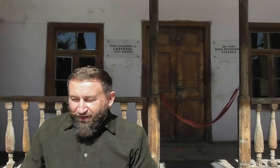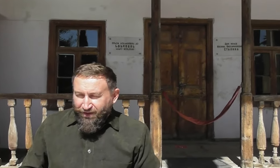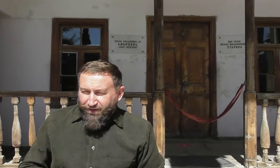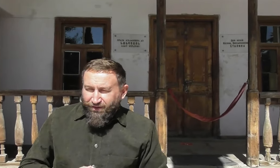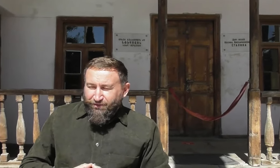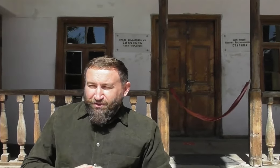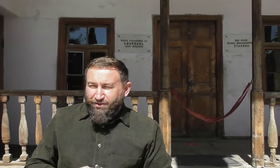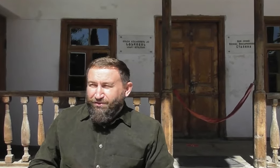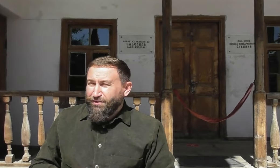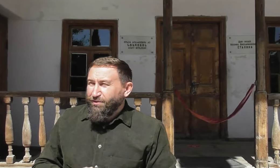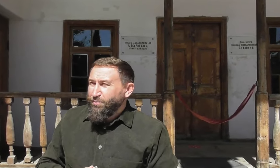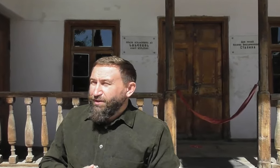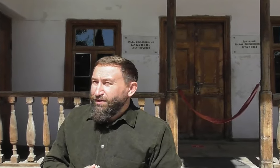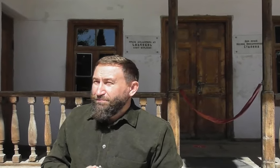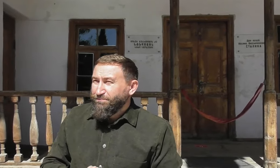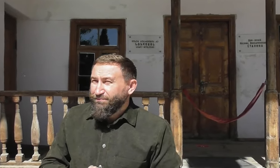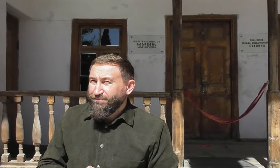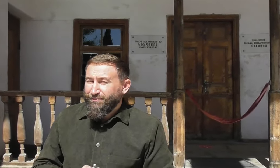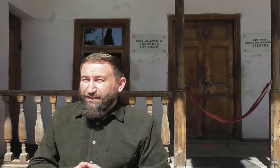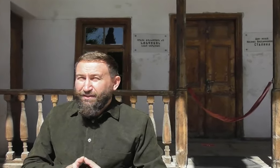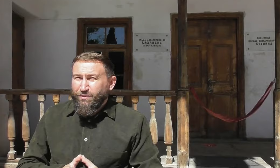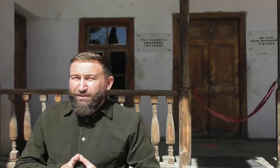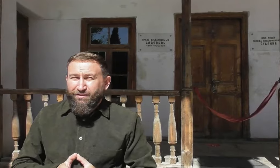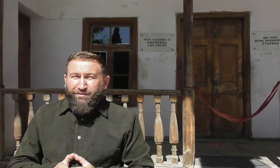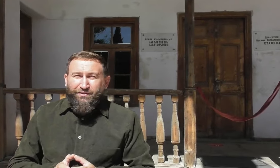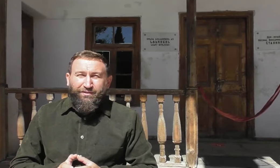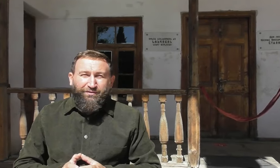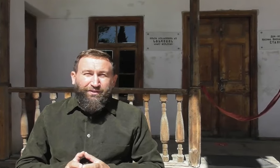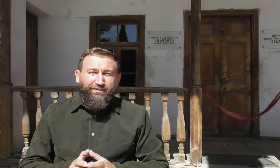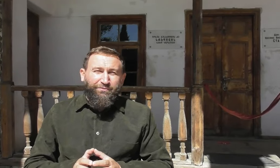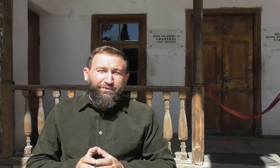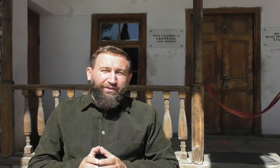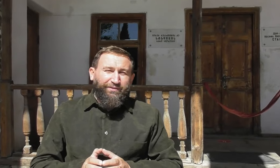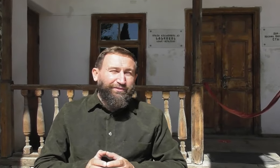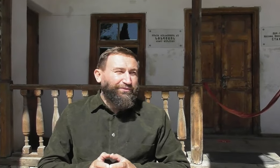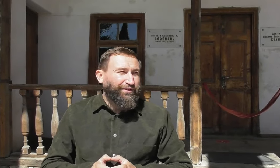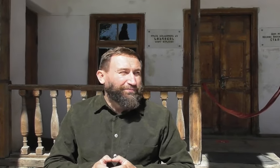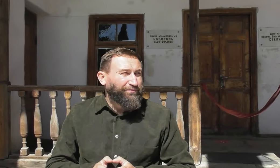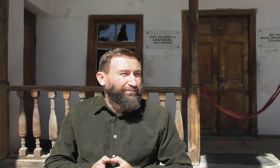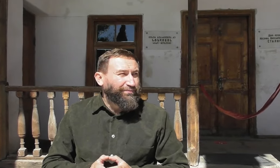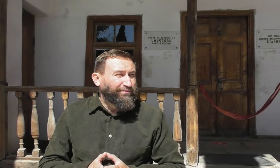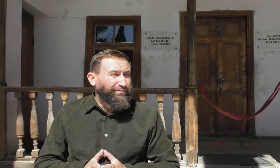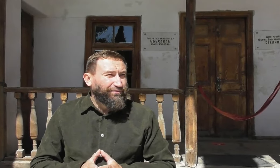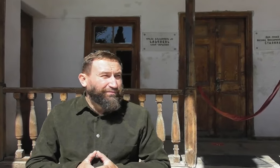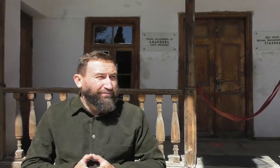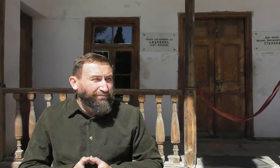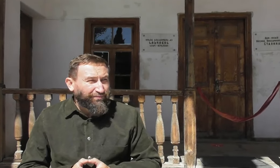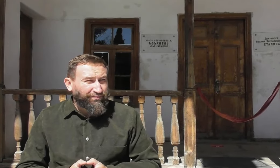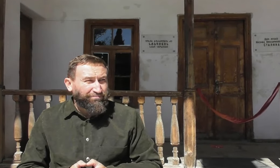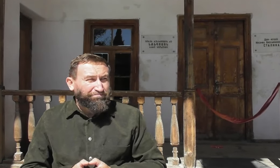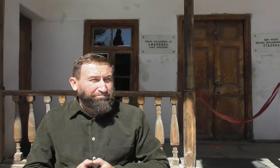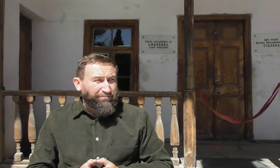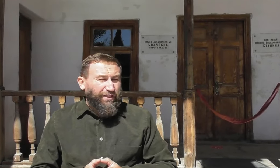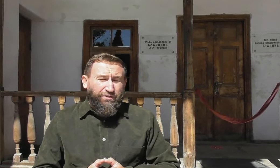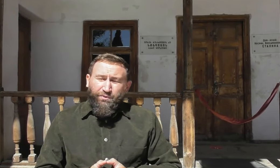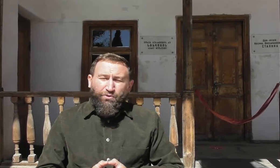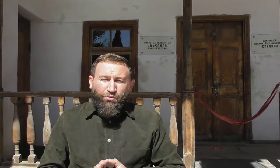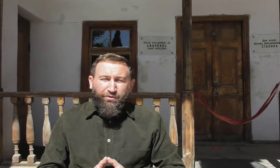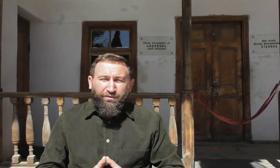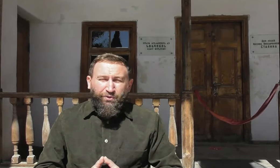И сейчас, наверное, пора сгармонизировать эти два символа, эти два, скажем так, уровня